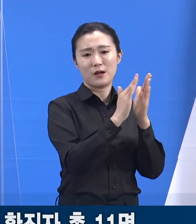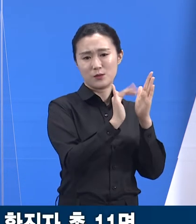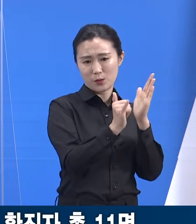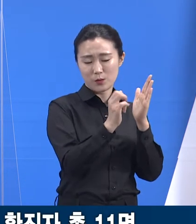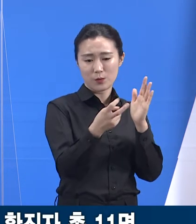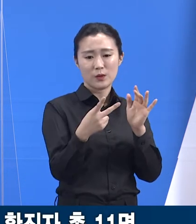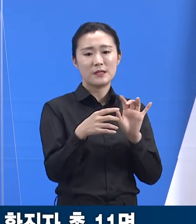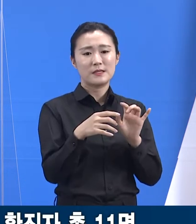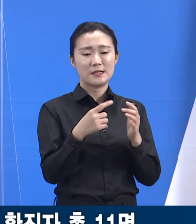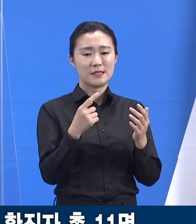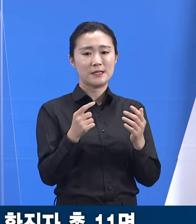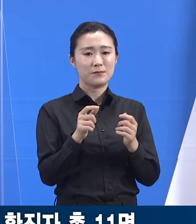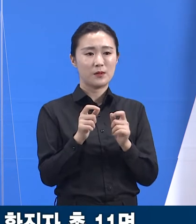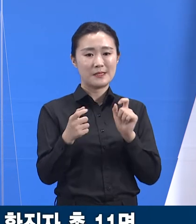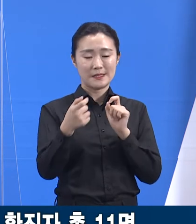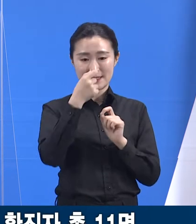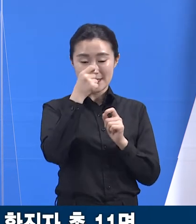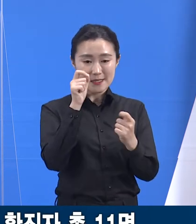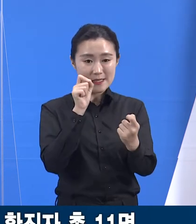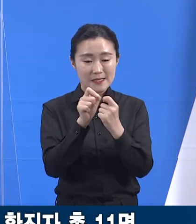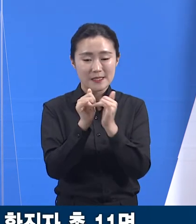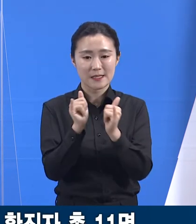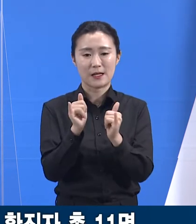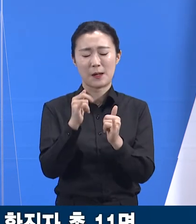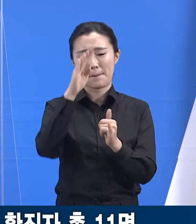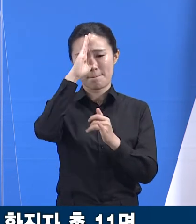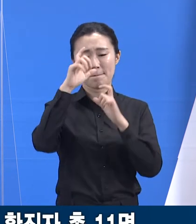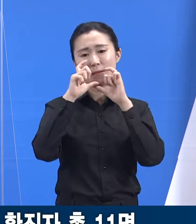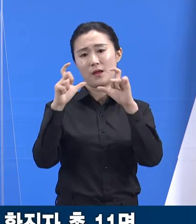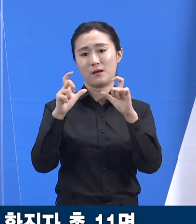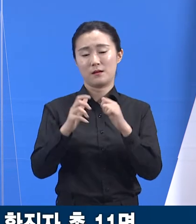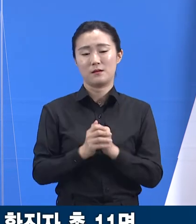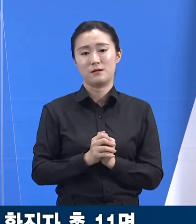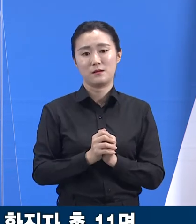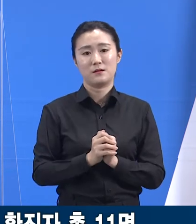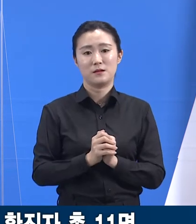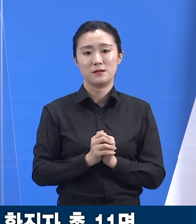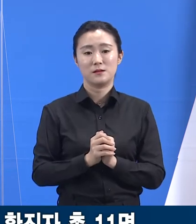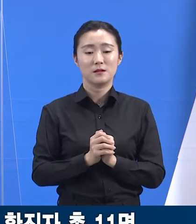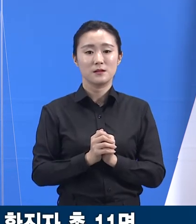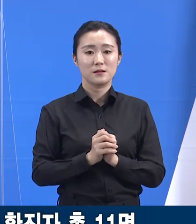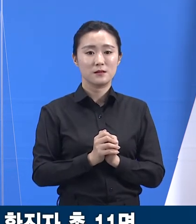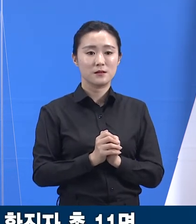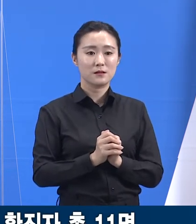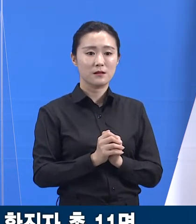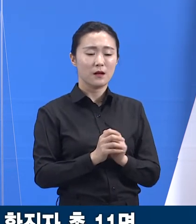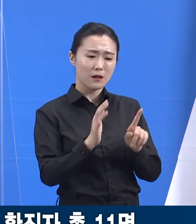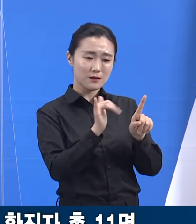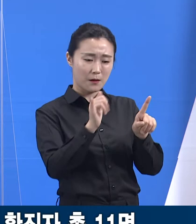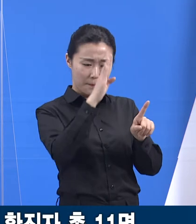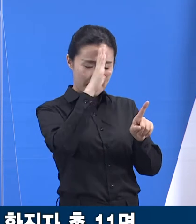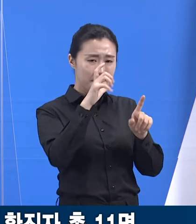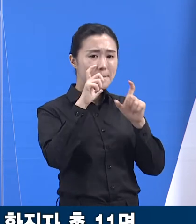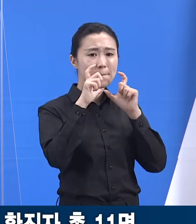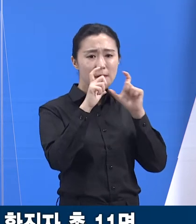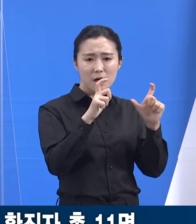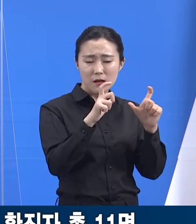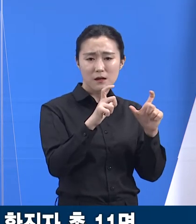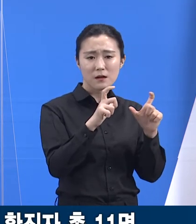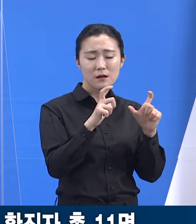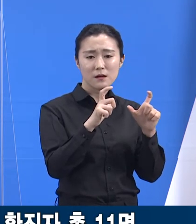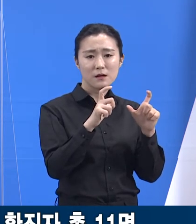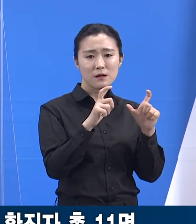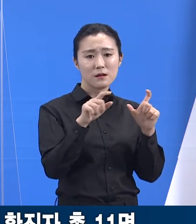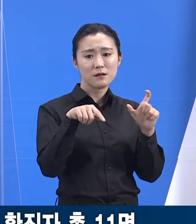사례입니다. 지난 8일 지표 환자 1명이 최초 확진 판정을 받은 뒤 확진자의 가족 및